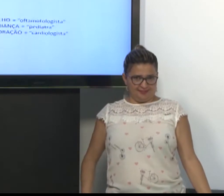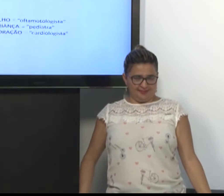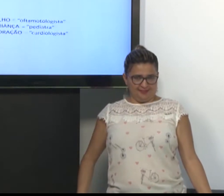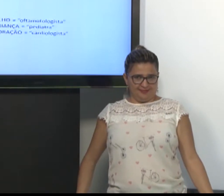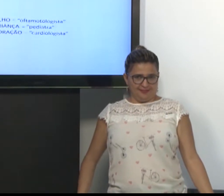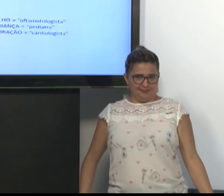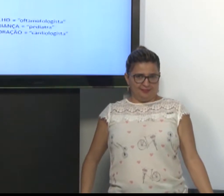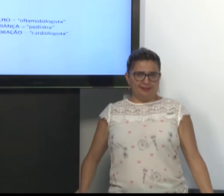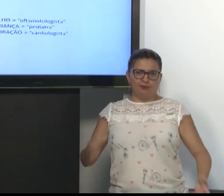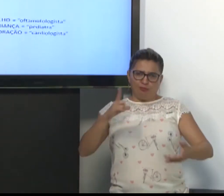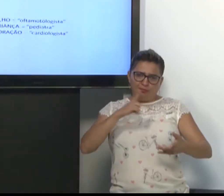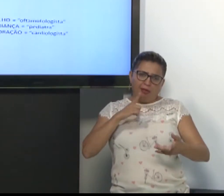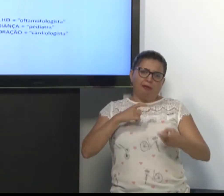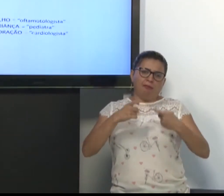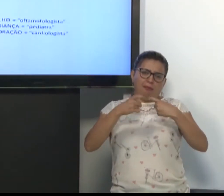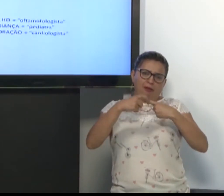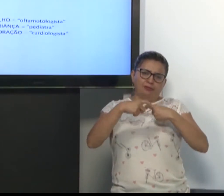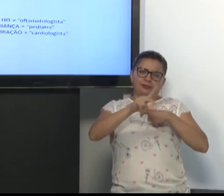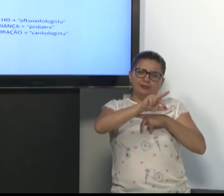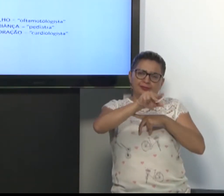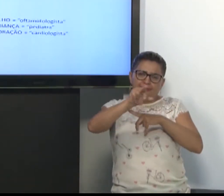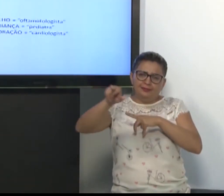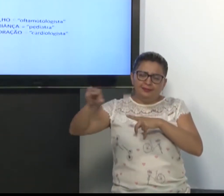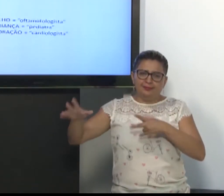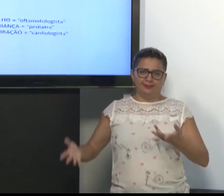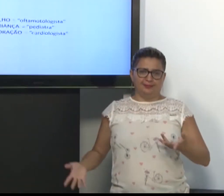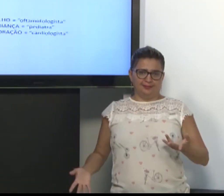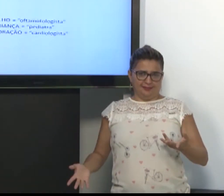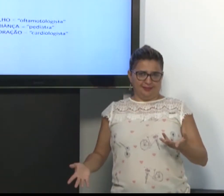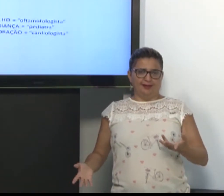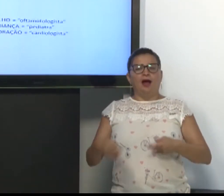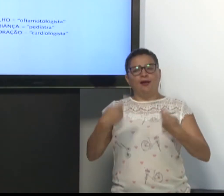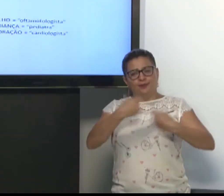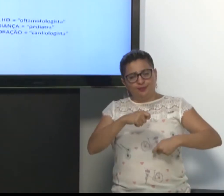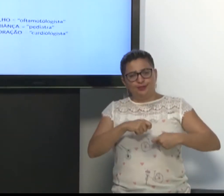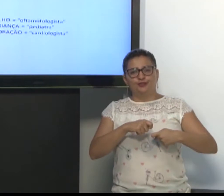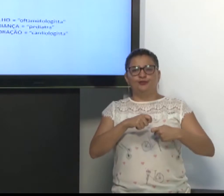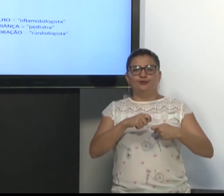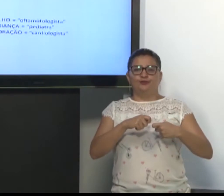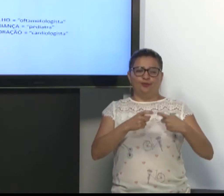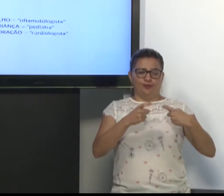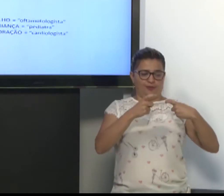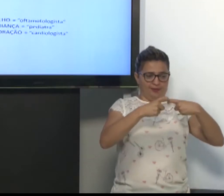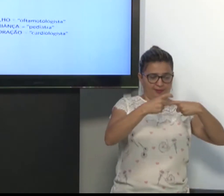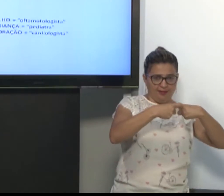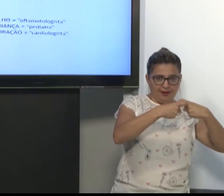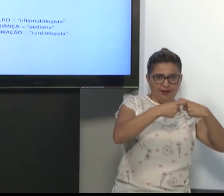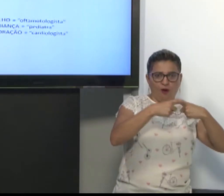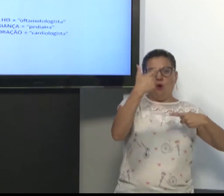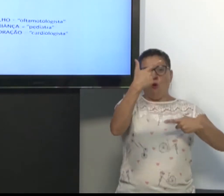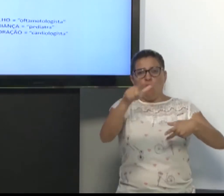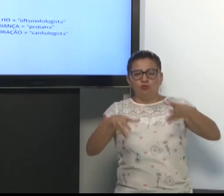Então, temos vários tipos. E sinalizamos assim. O sinal de médico. E incorporamos outro sinal.